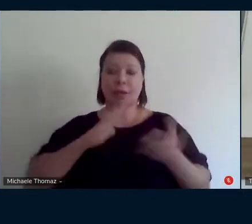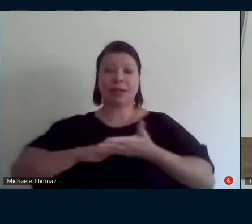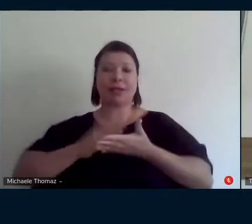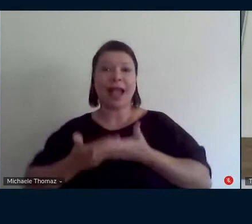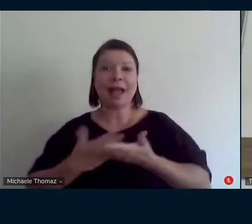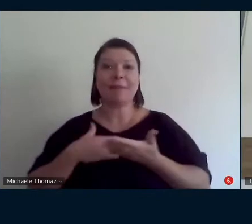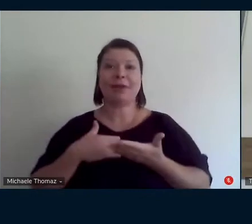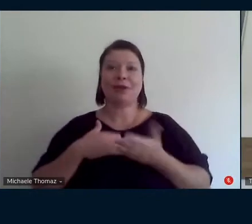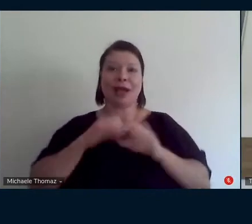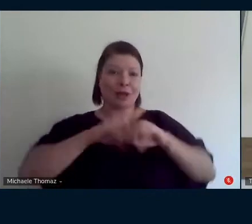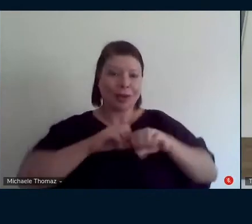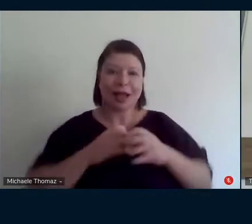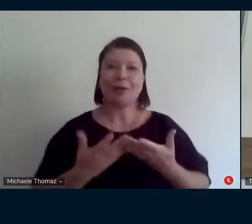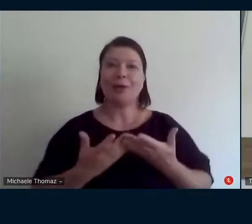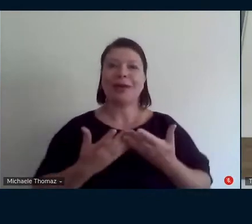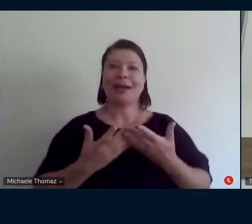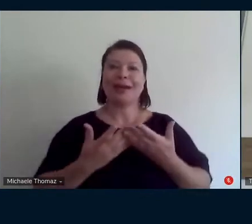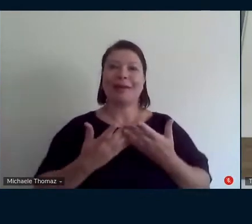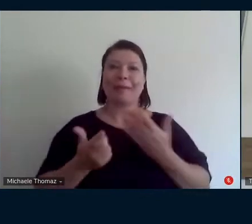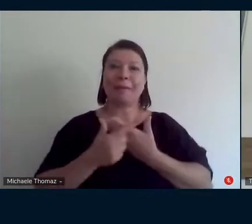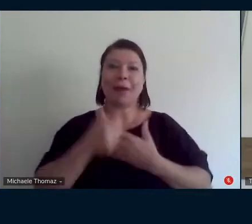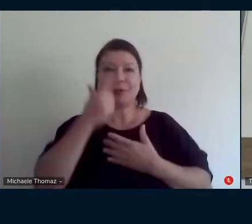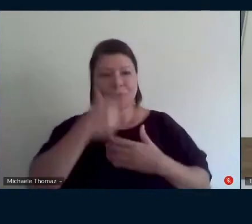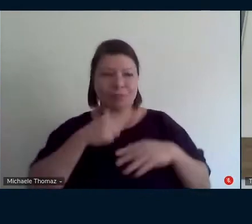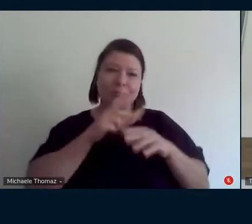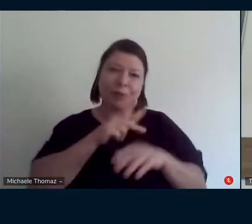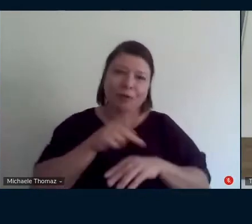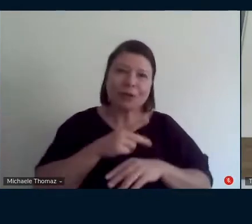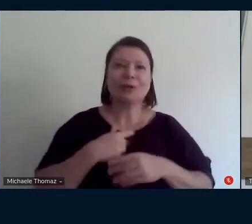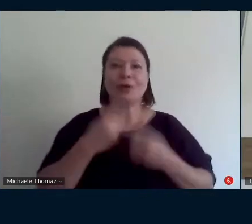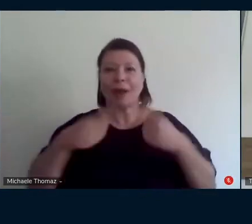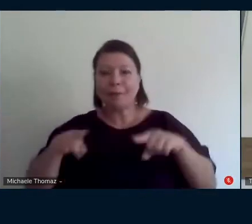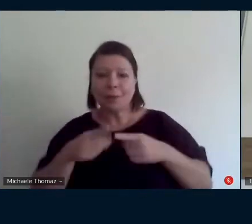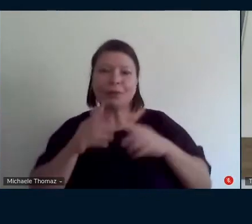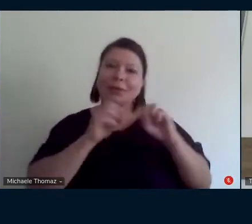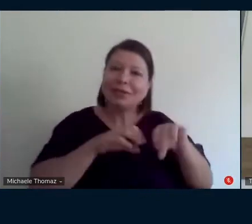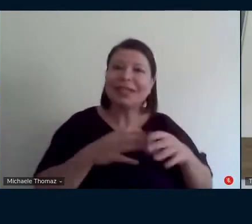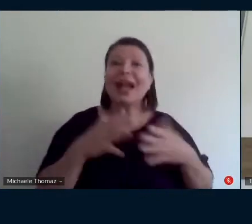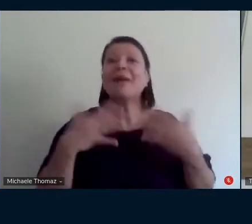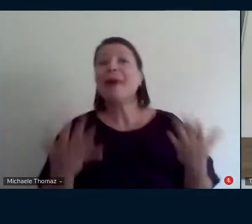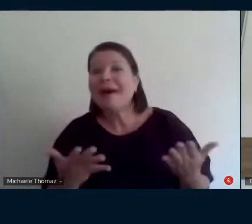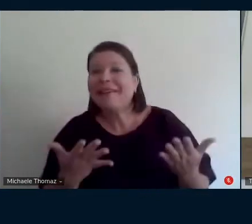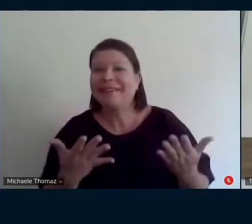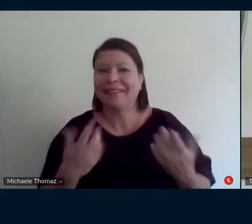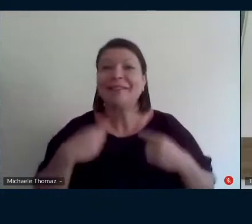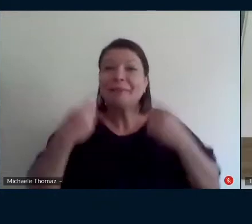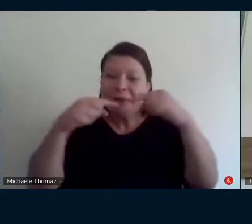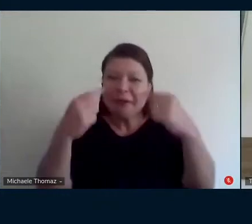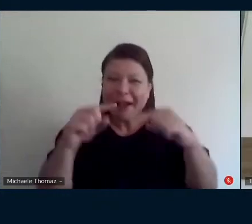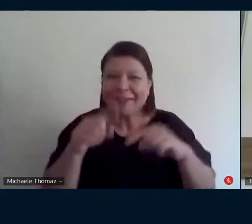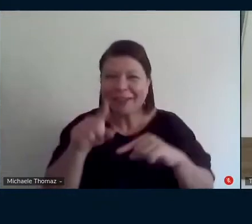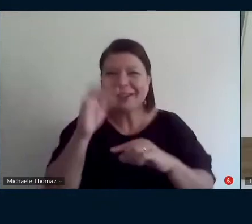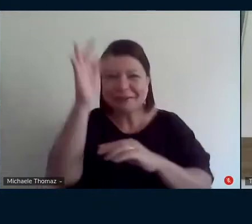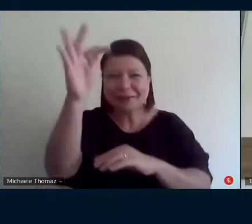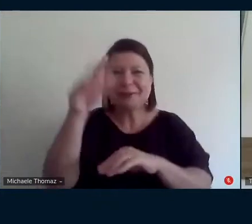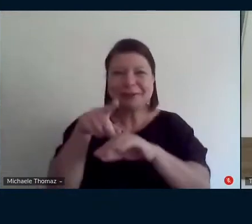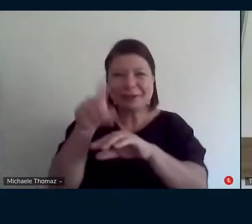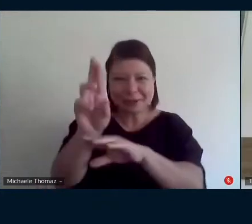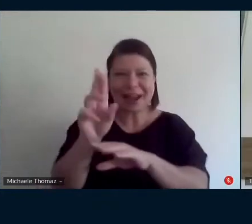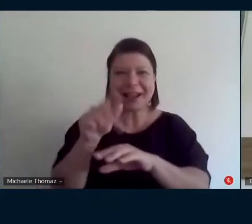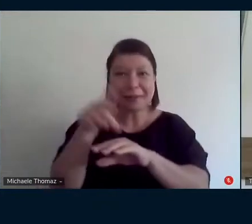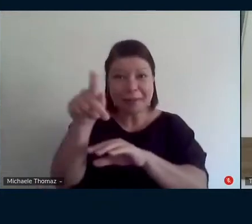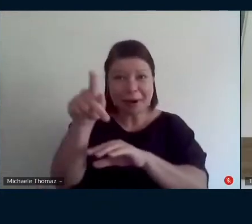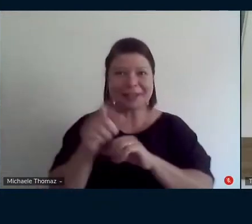explicação você é uma organizadora do espaço e do processo educativo e aí seguindo nas suas análises